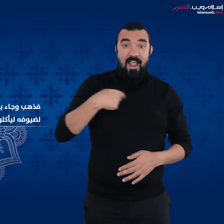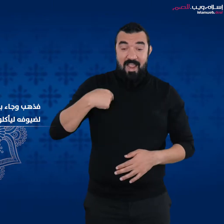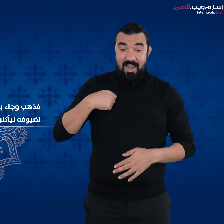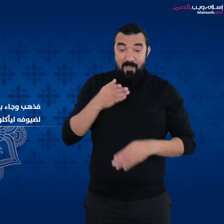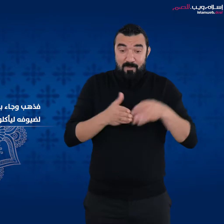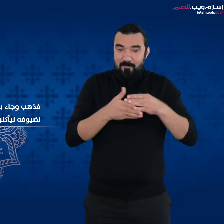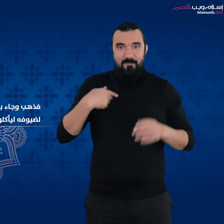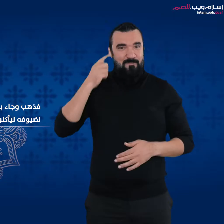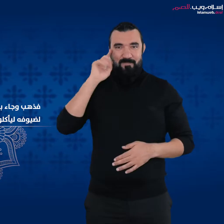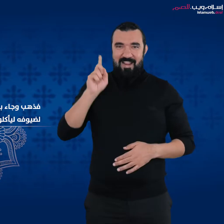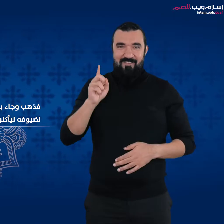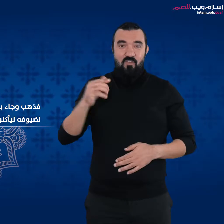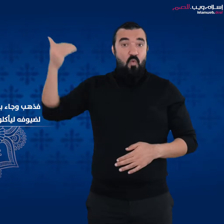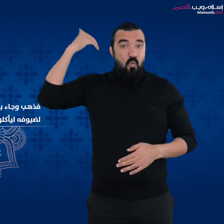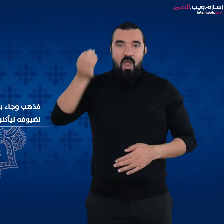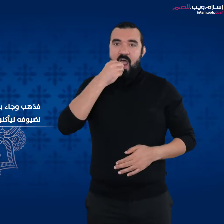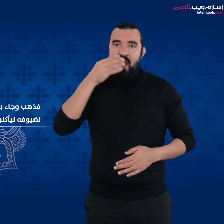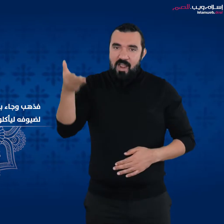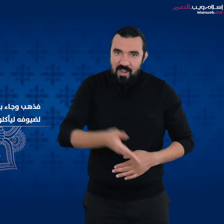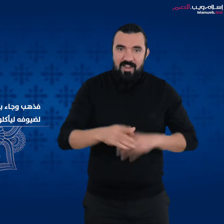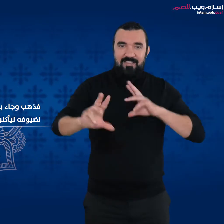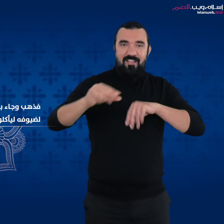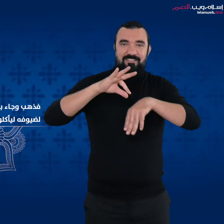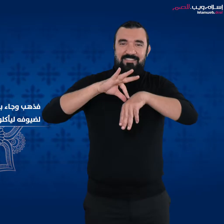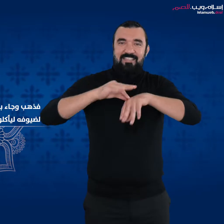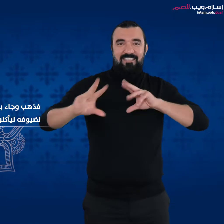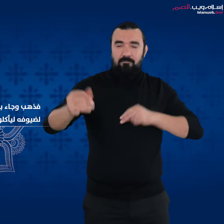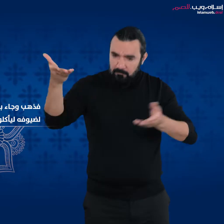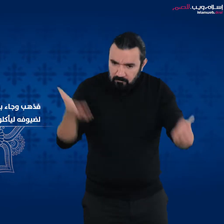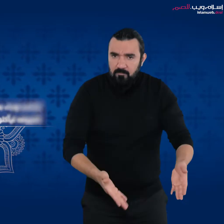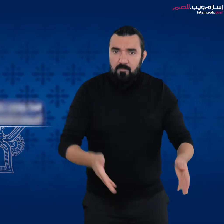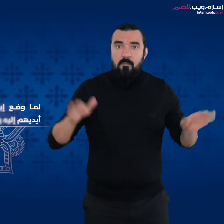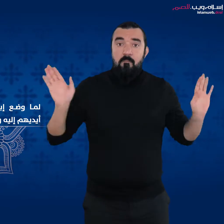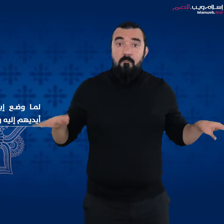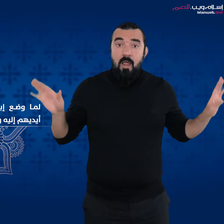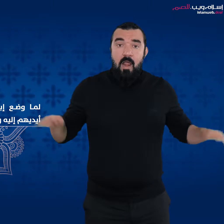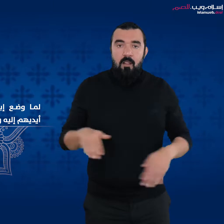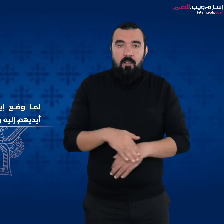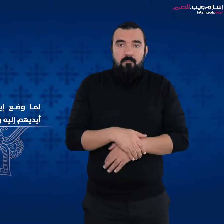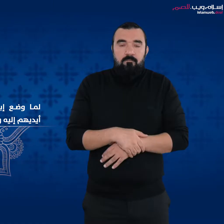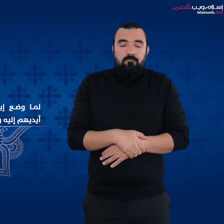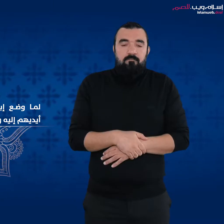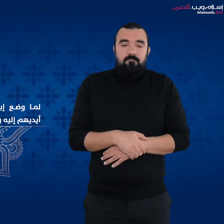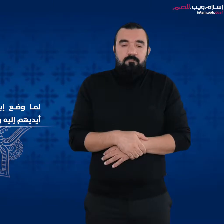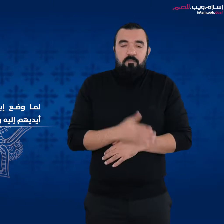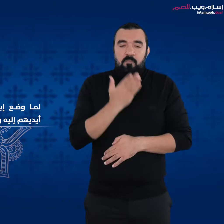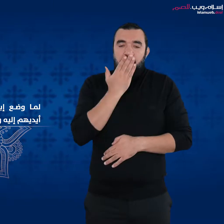منه بأنهم من الآدميين لما وضع إبراهيم الطعام